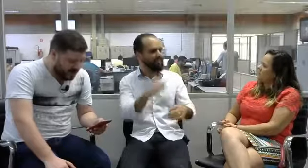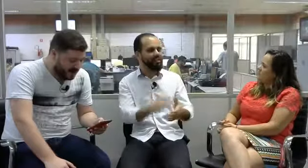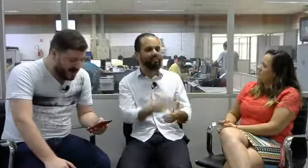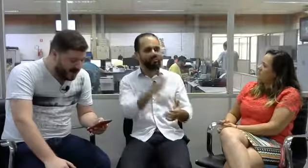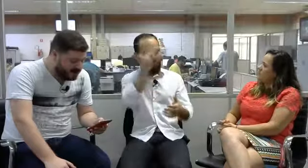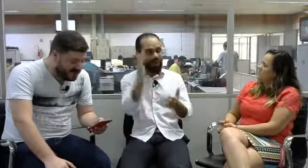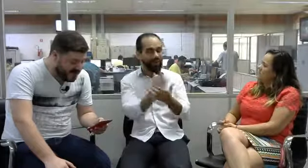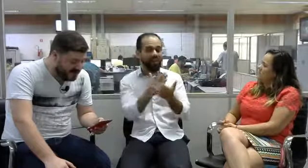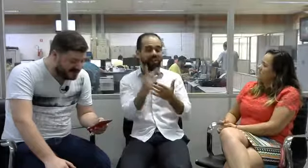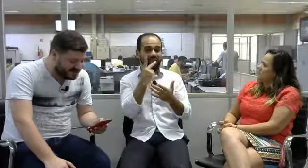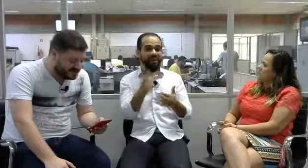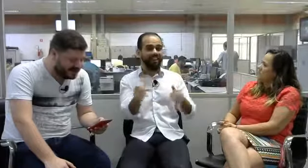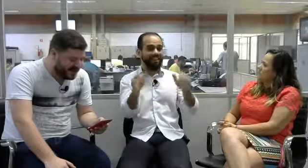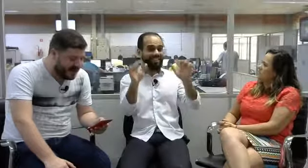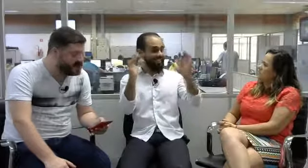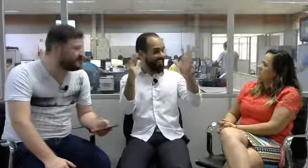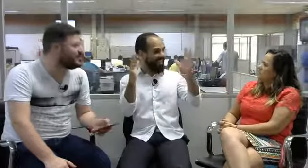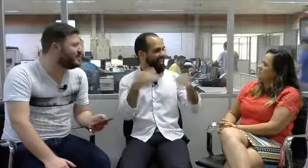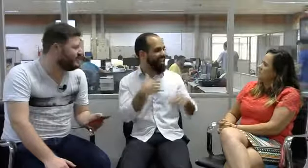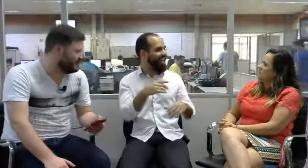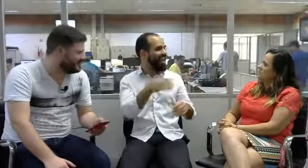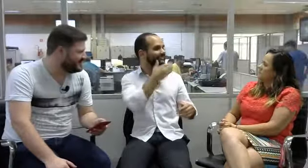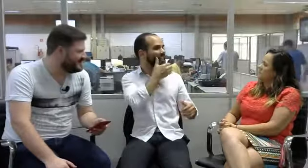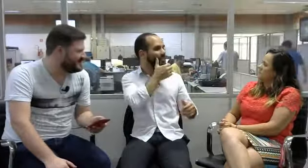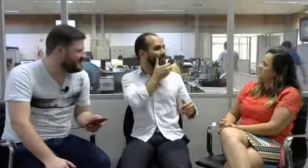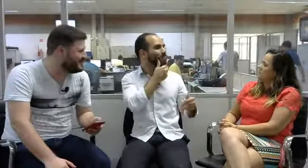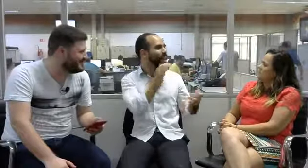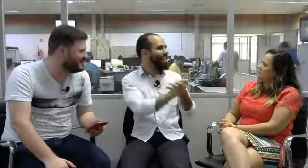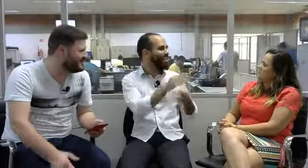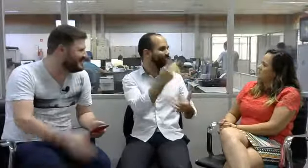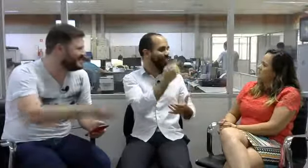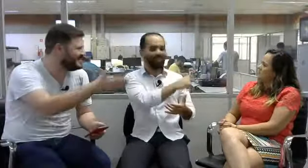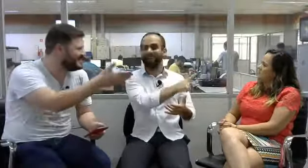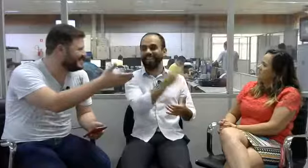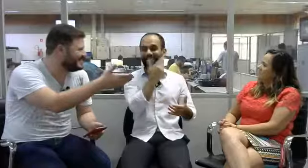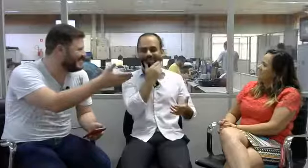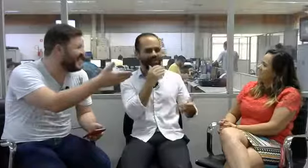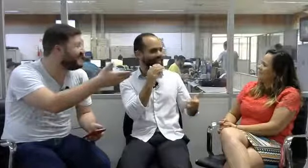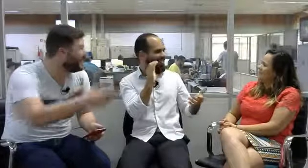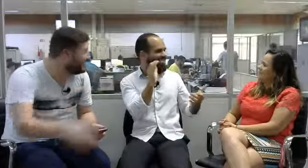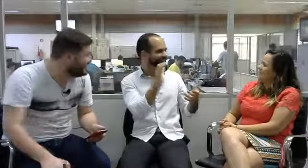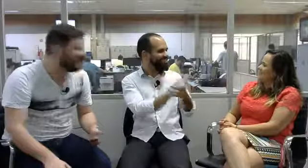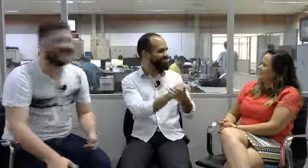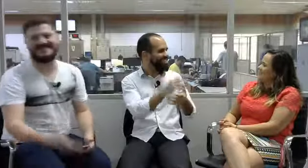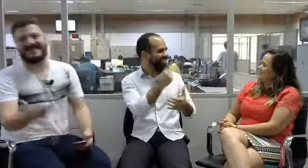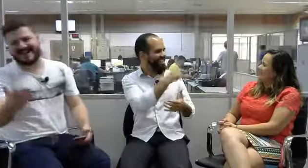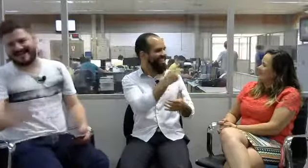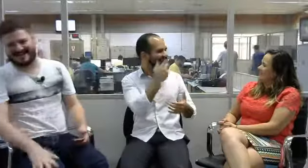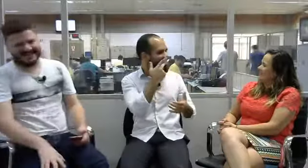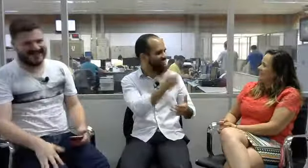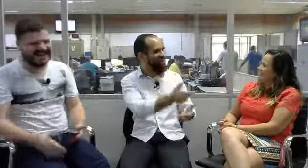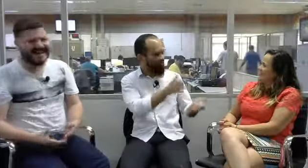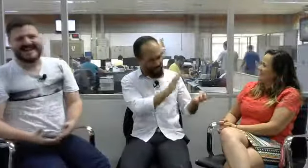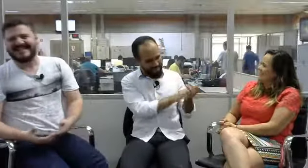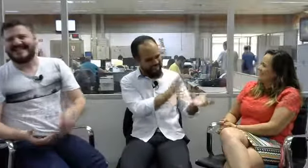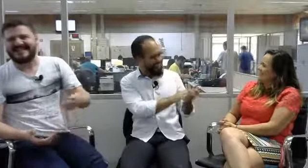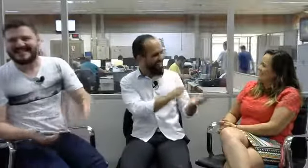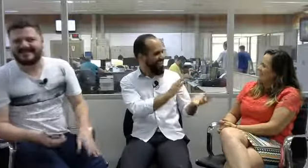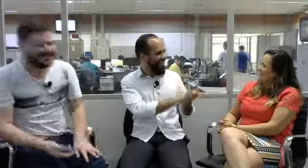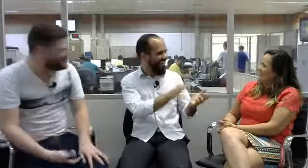Léo Diegues, isso, meu amor. Imagino que... Marido. É o marido. Ah, vamos falar, então, agora da vida pessoal